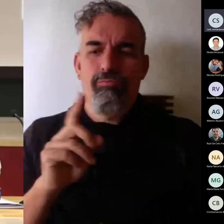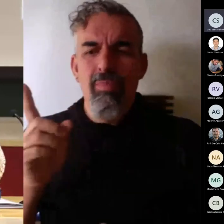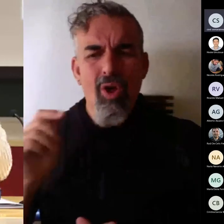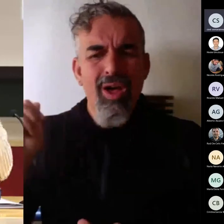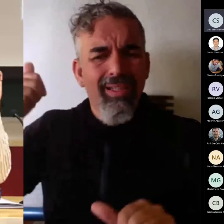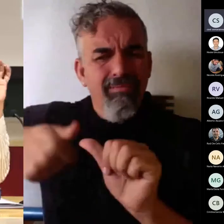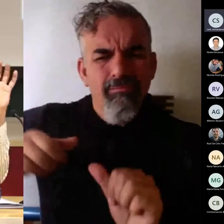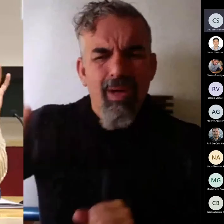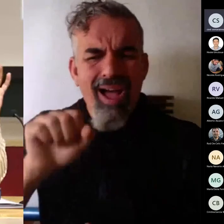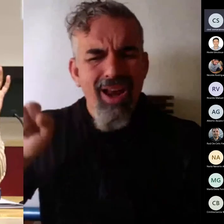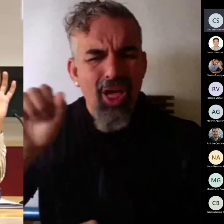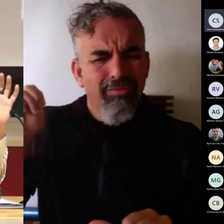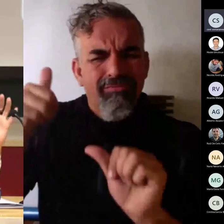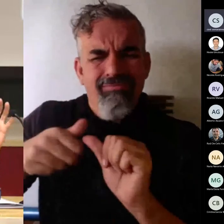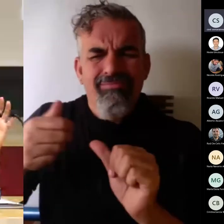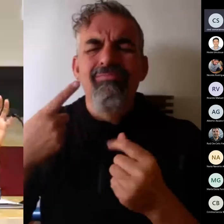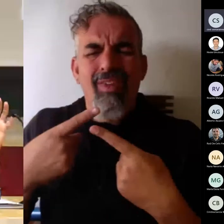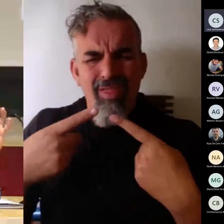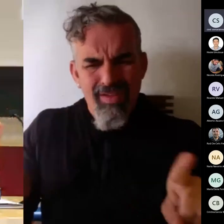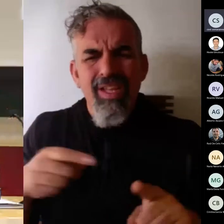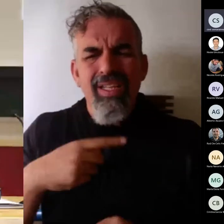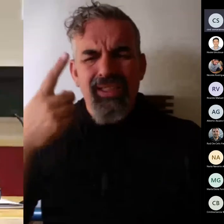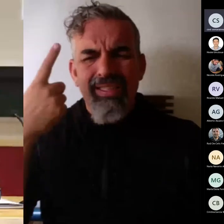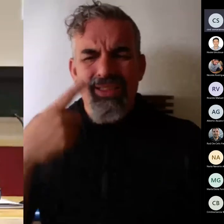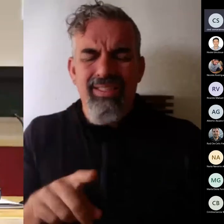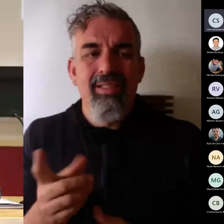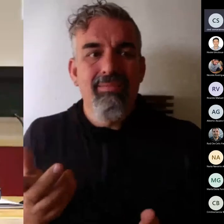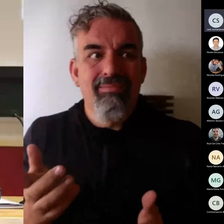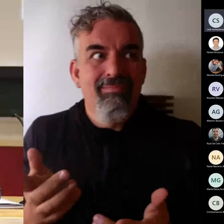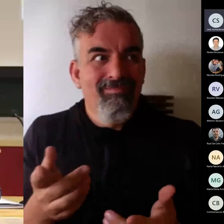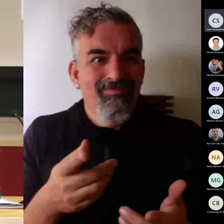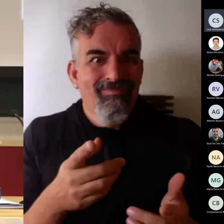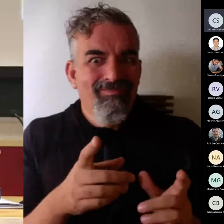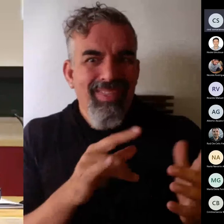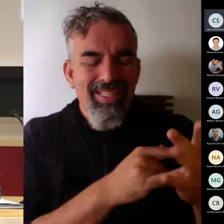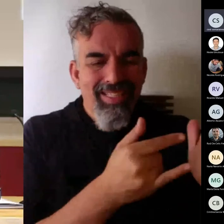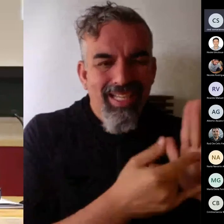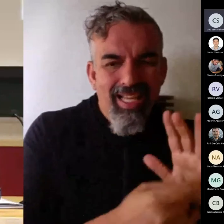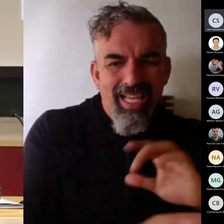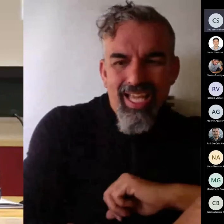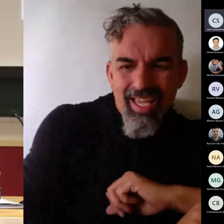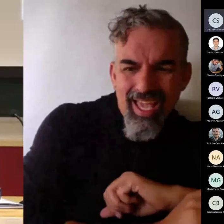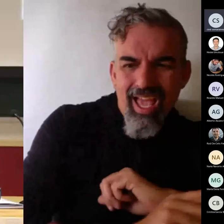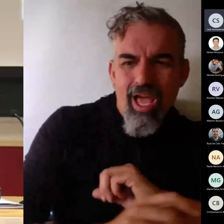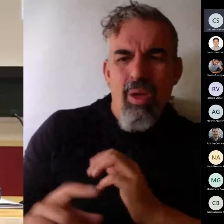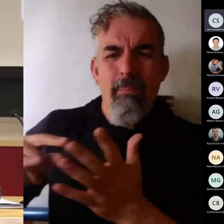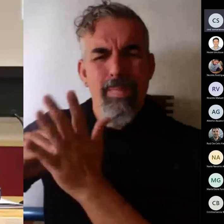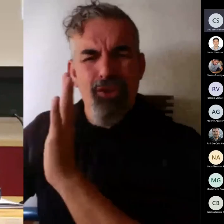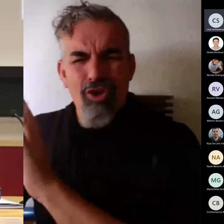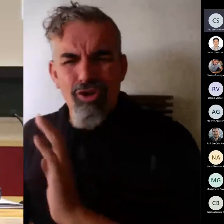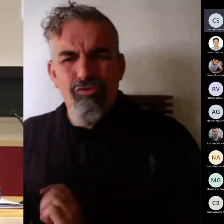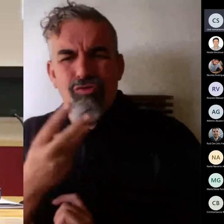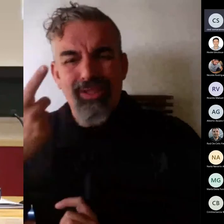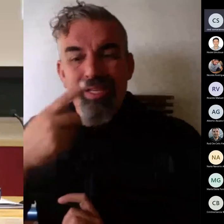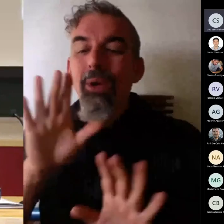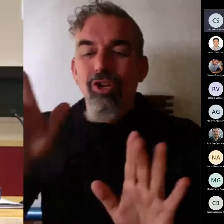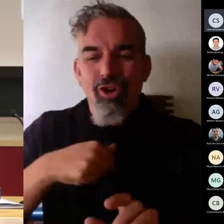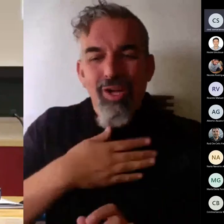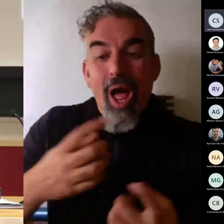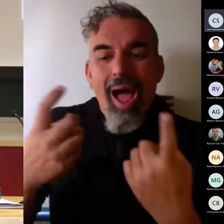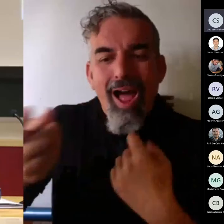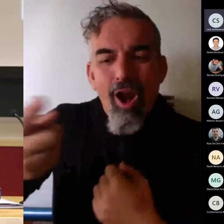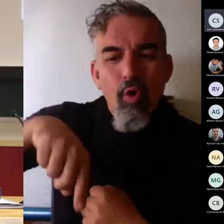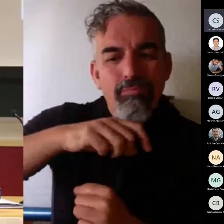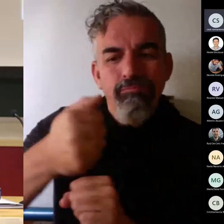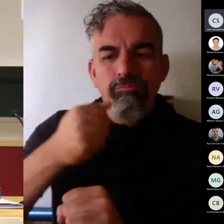a diferenciar las posibles diferencias pero en el fondo es como queremos que trabajen los alumnos para conseguir competencias no nos